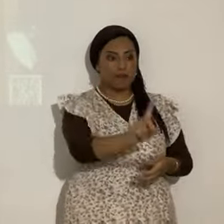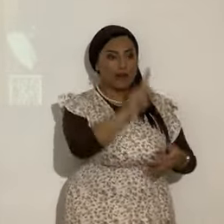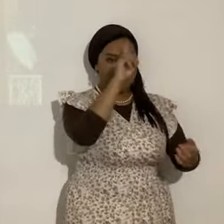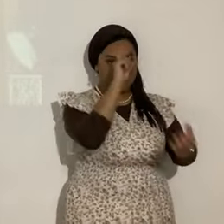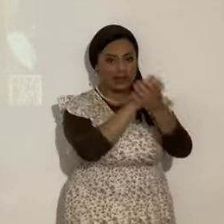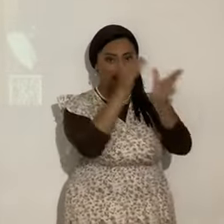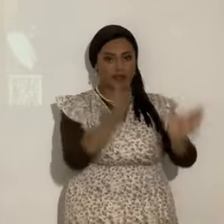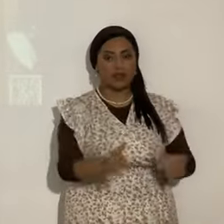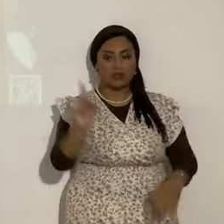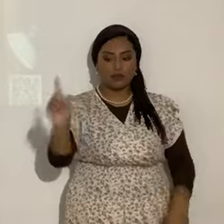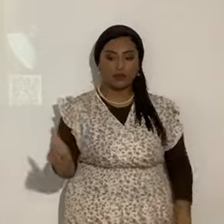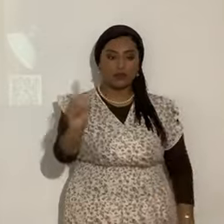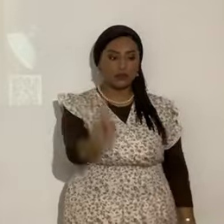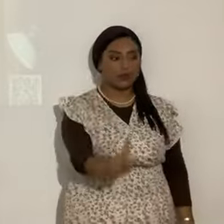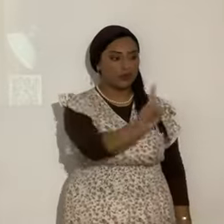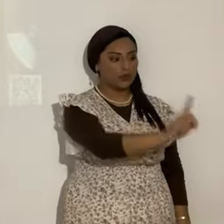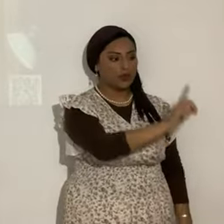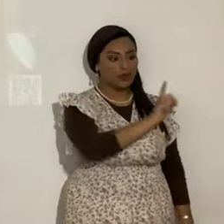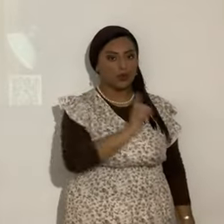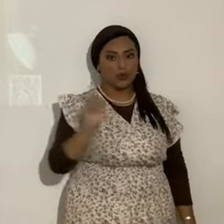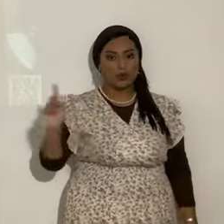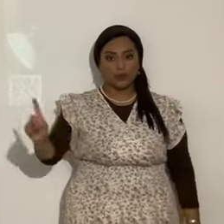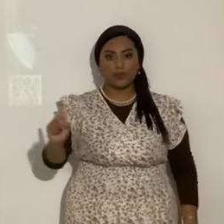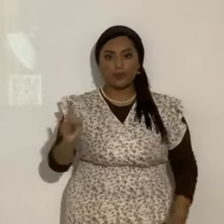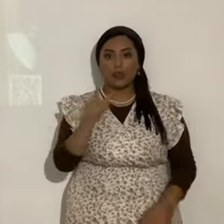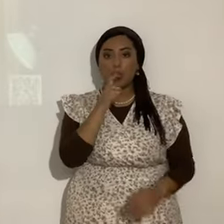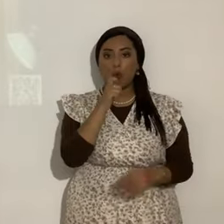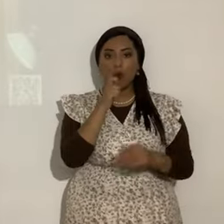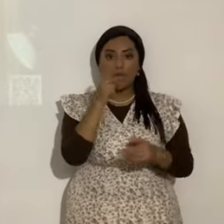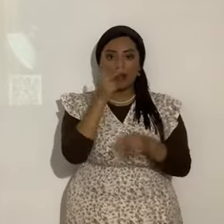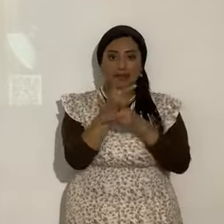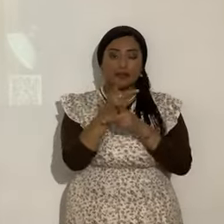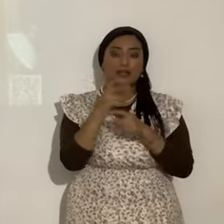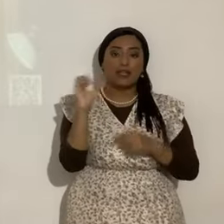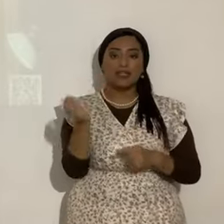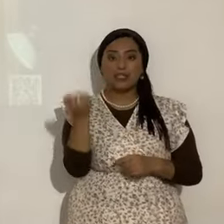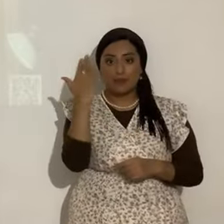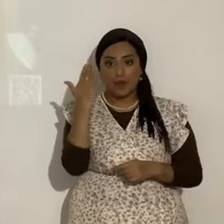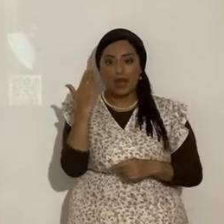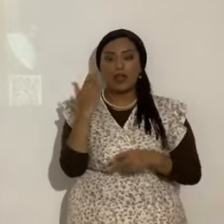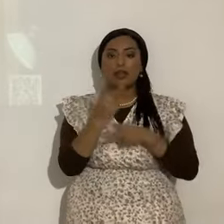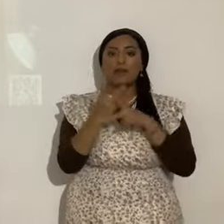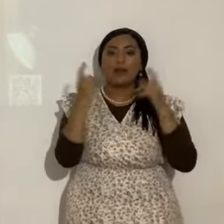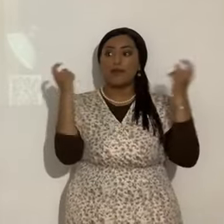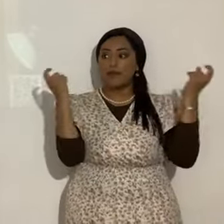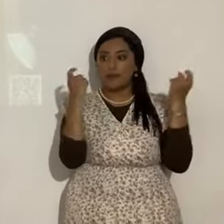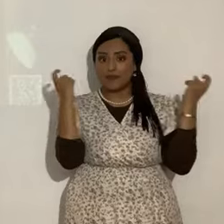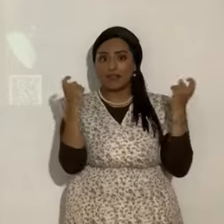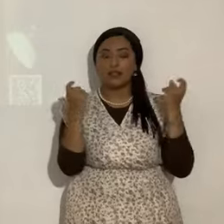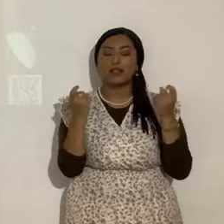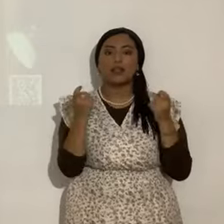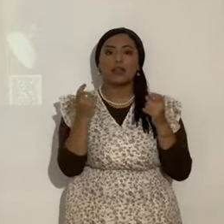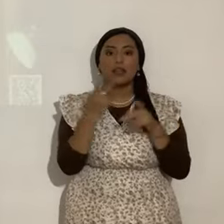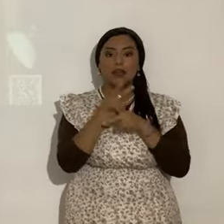de Yahshua. Guardador de Shabbat. De las fiestas. De los pactos del Eterno.